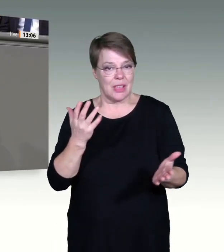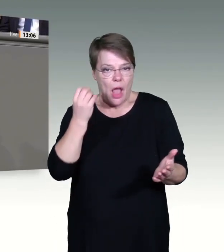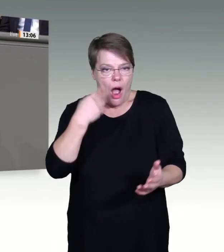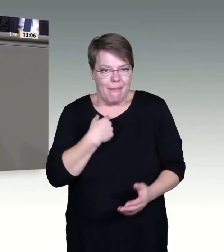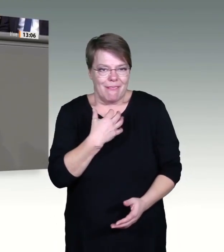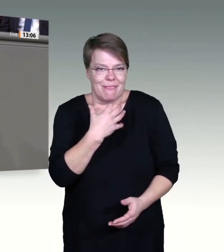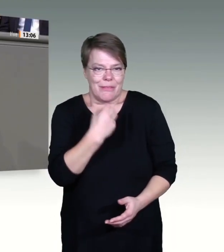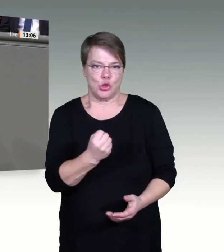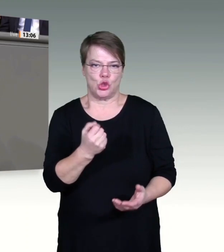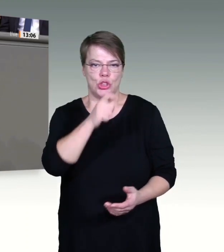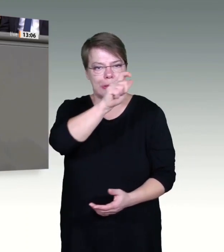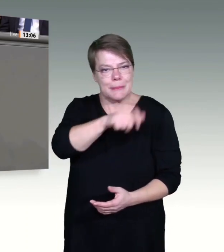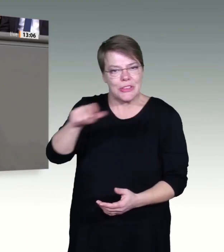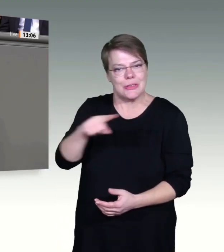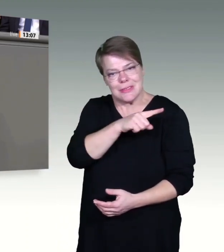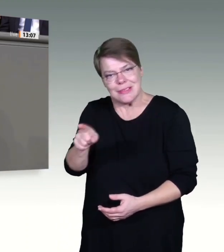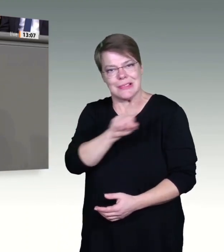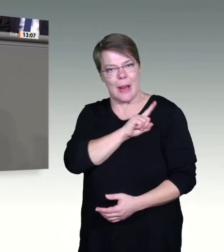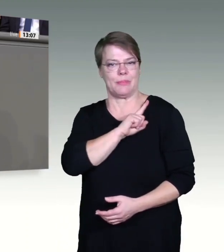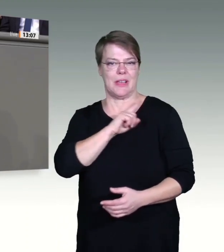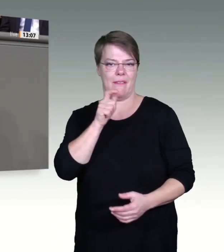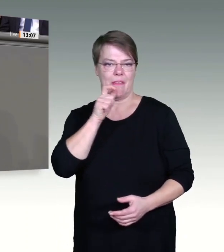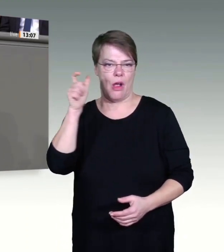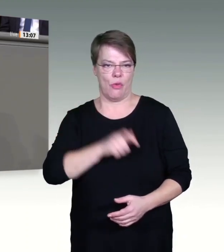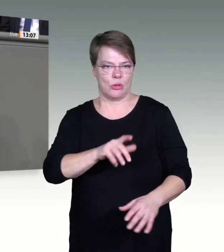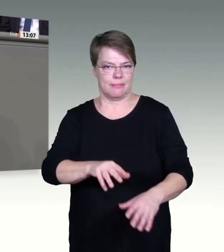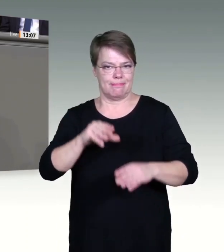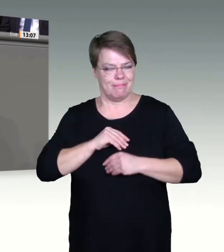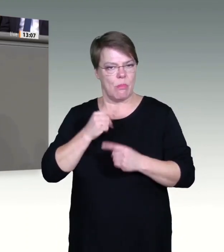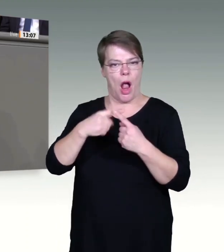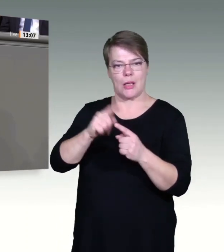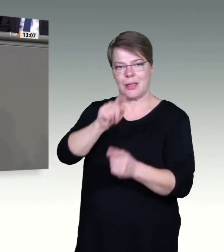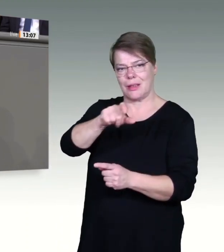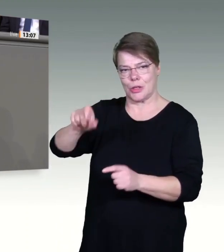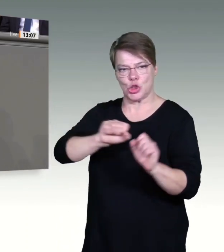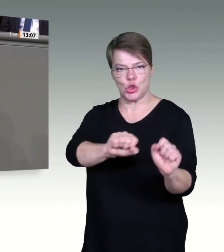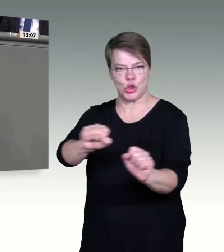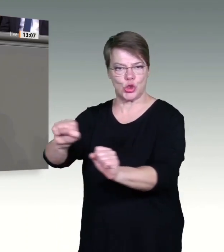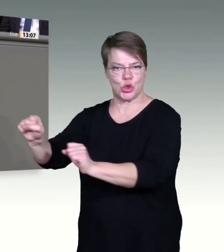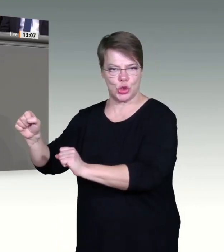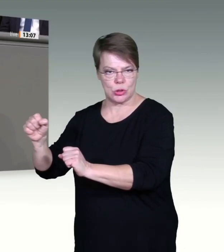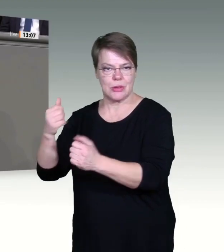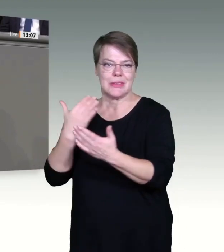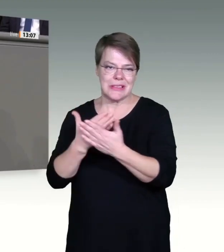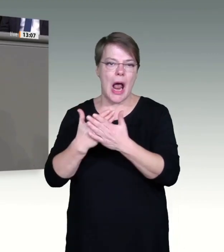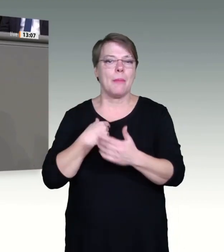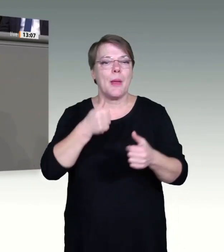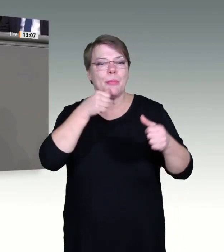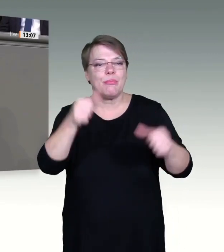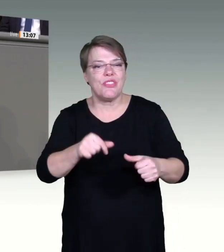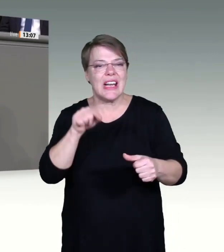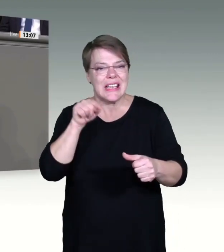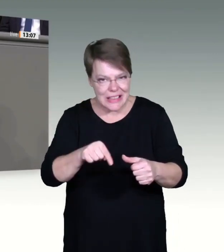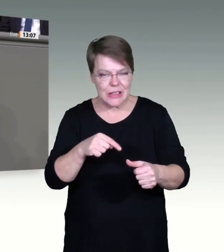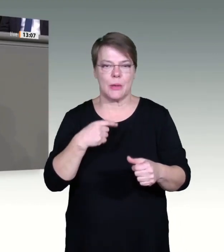stark gemacht. Auf der anderen Seite muss man aber auch sehen, dass unser Grundgesetz eben nicht nur Abwehrrechte der